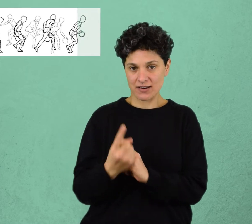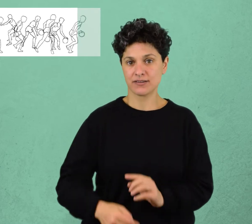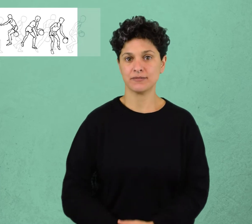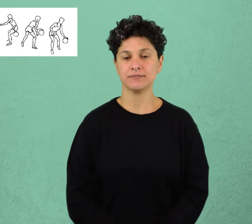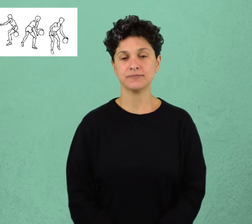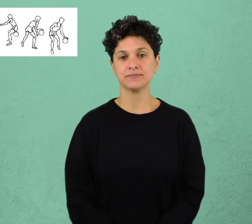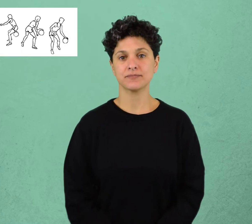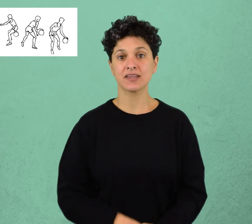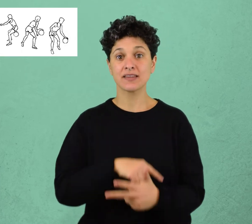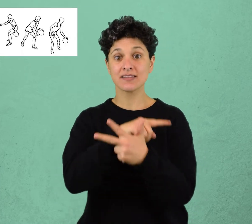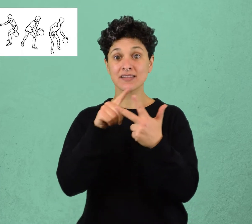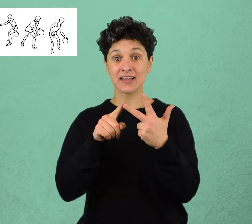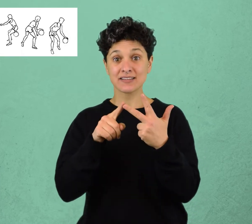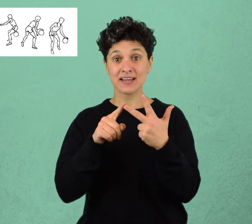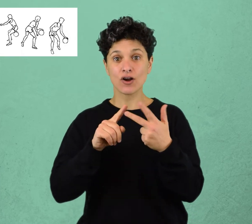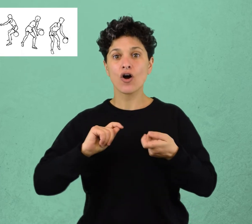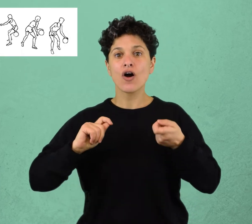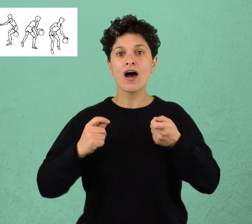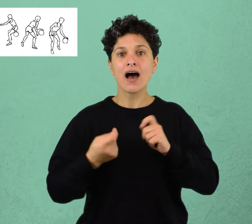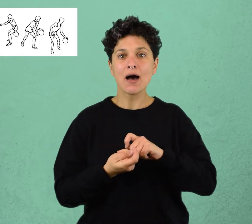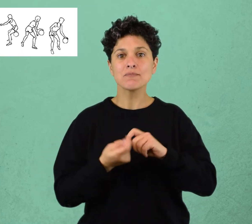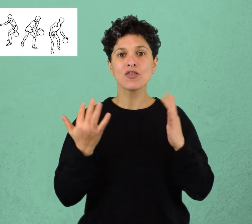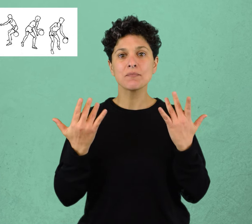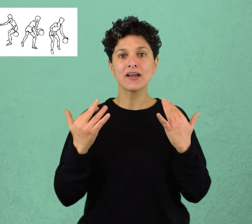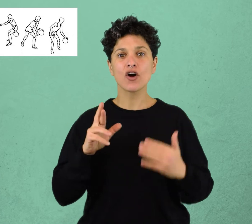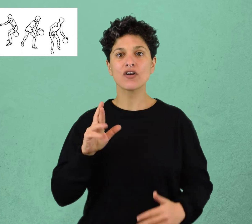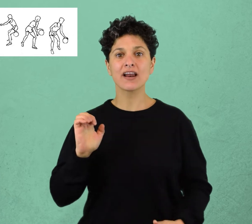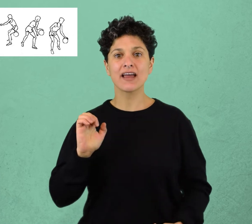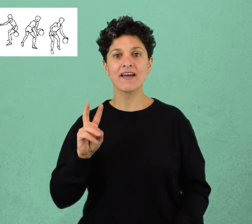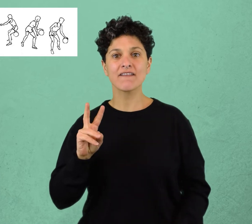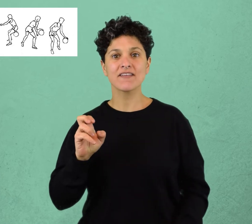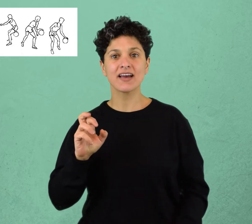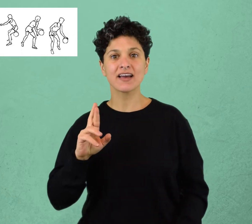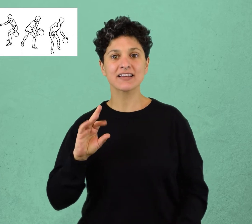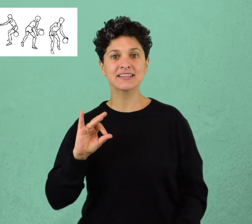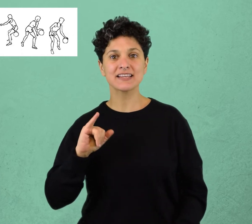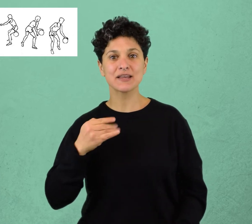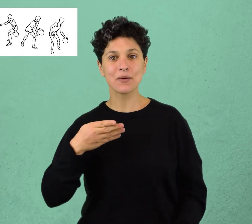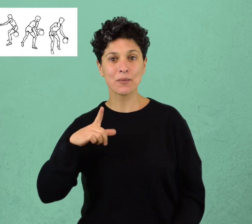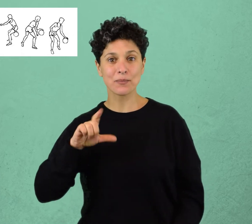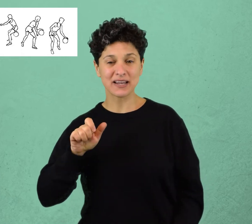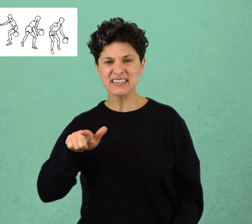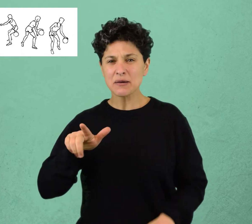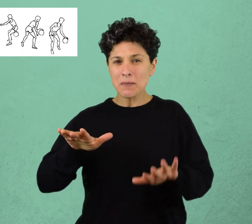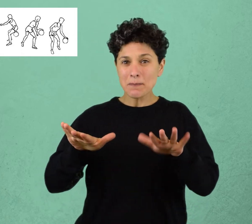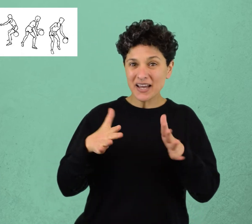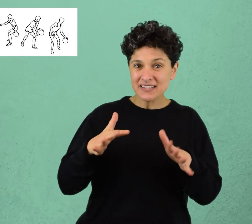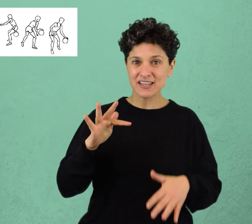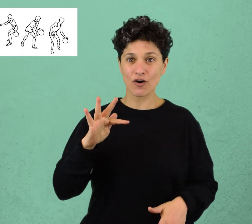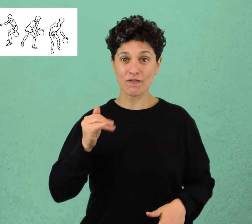Cambio de mano con reversible. En este caso la protección es similar que en el cambio por con